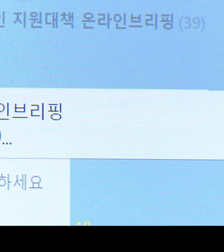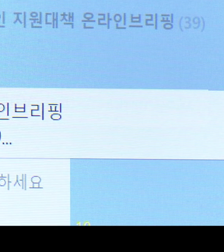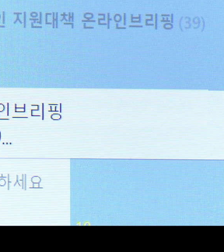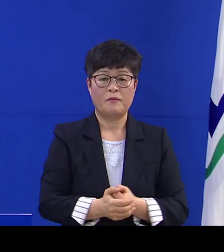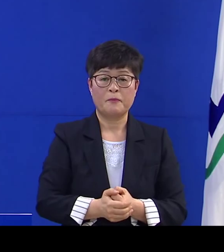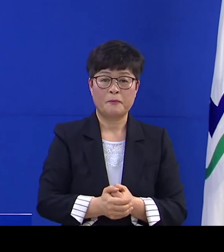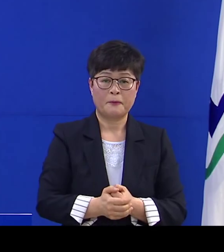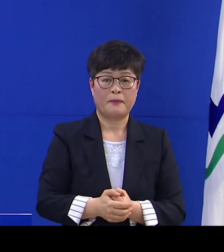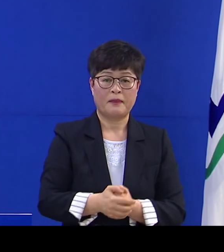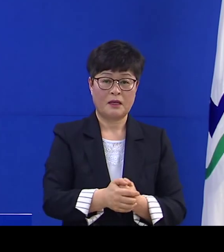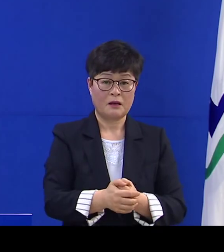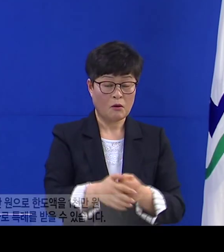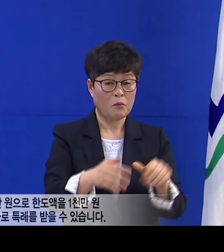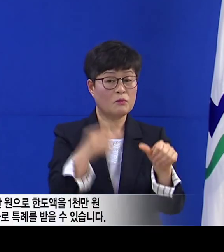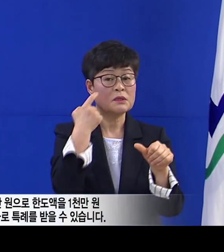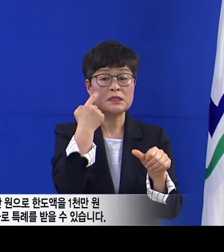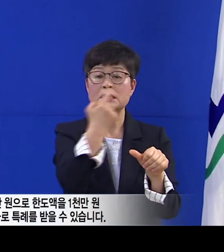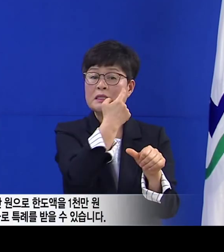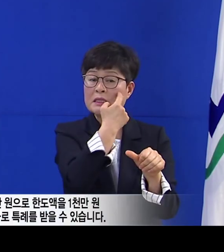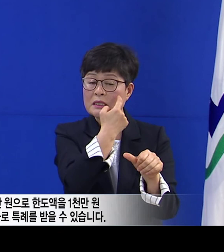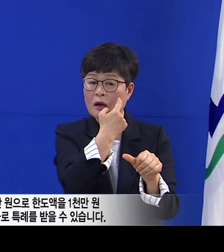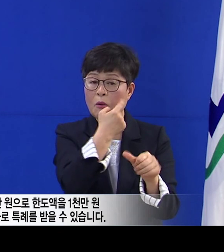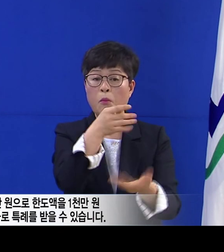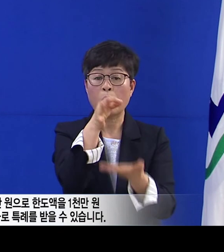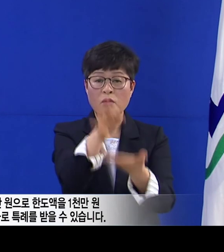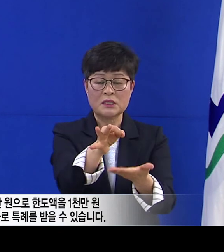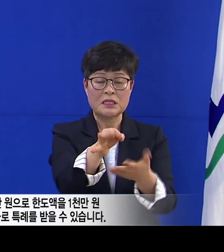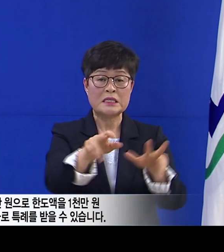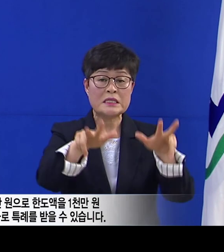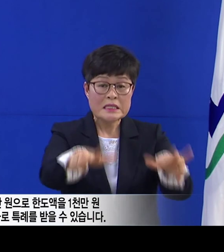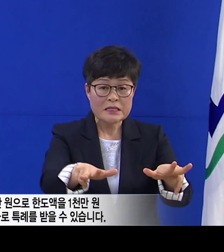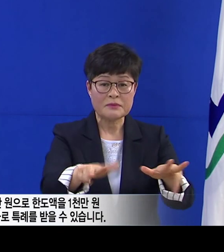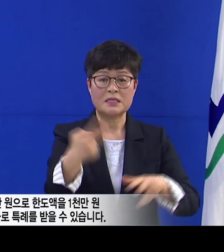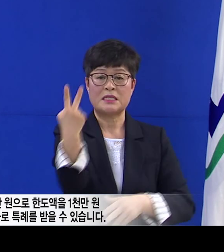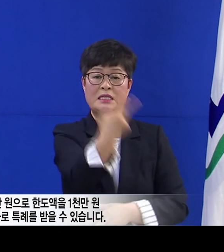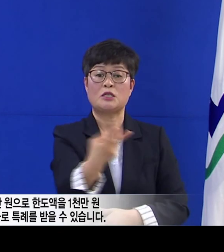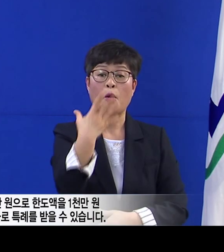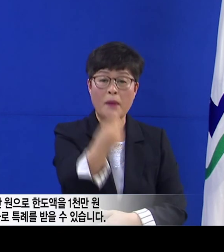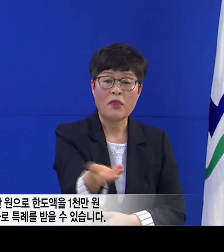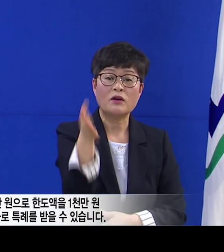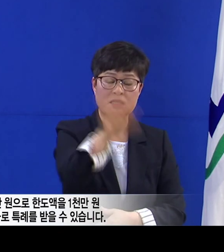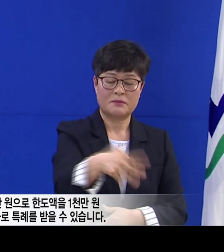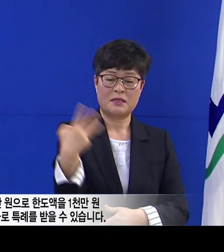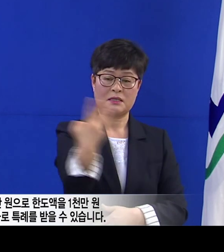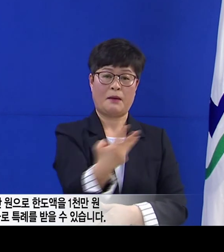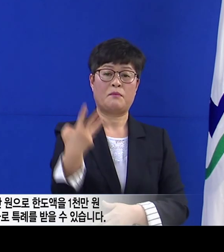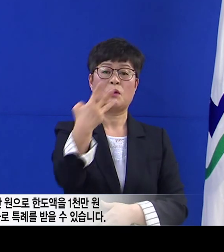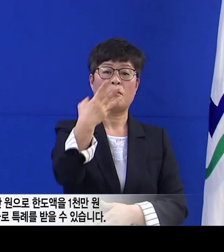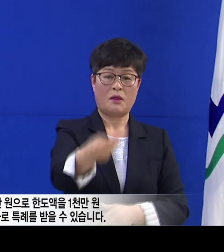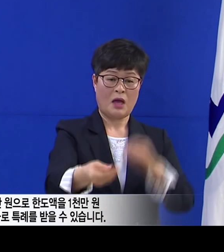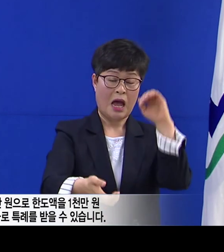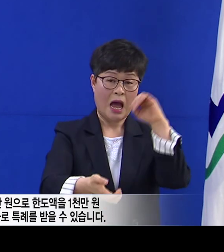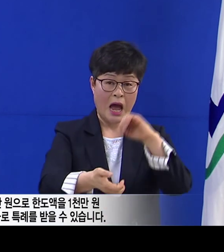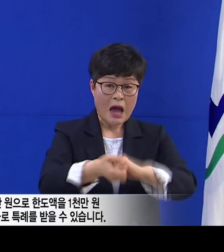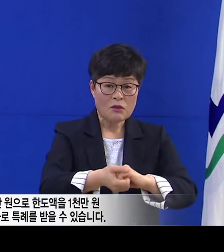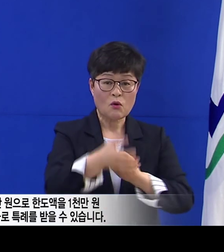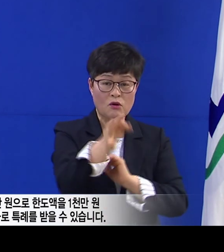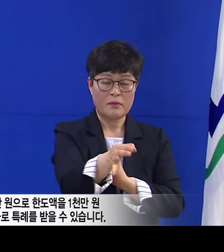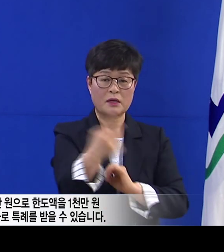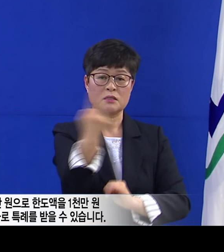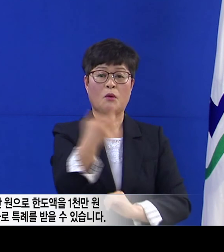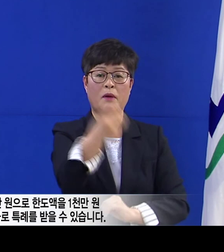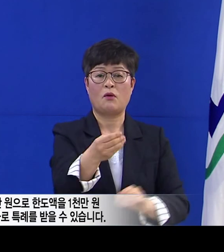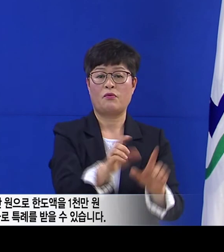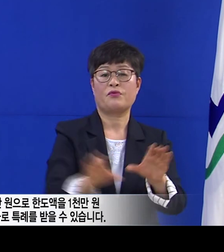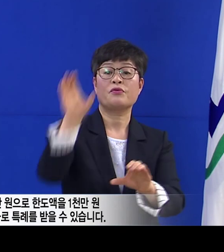소상공인 특례 보증 한도는 기존 2천만 원에서 3천만 원으로 한도액을 천만 원